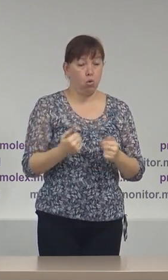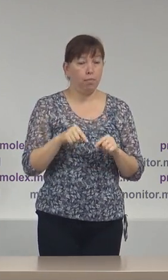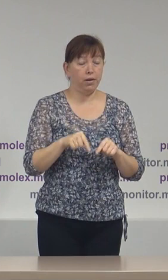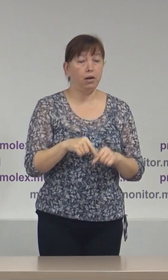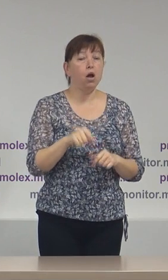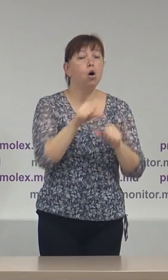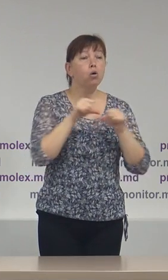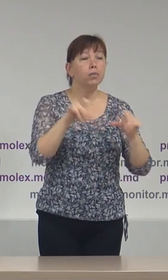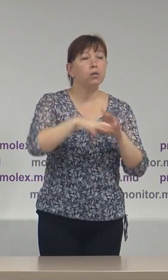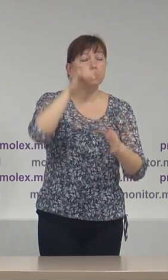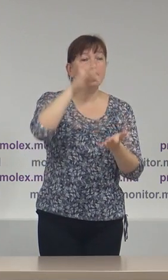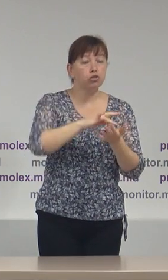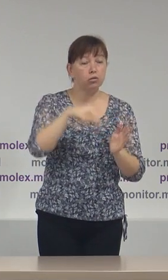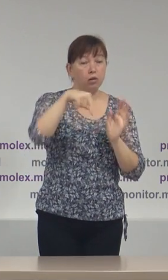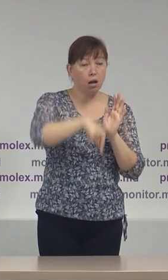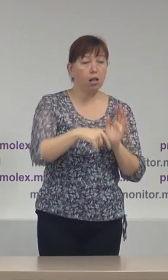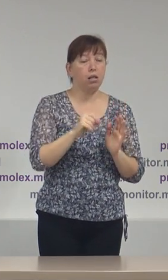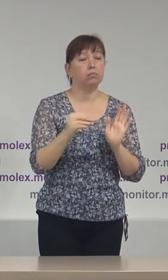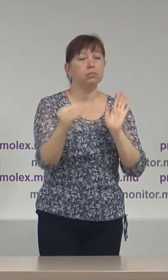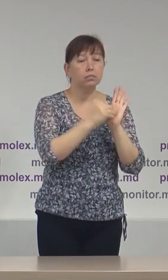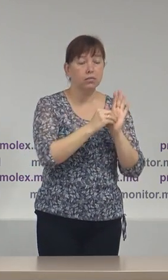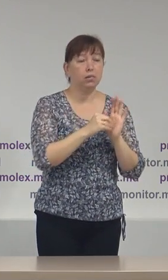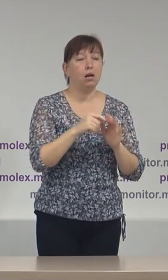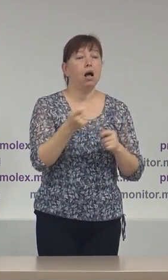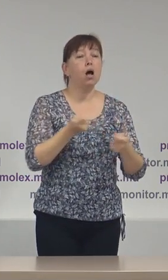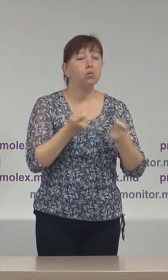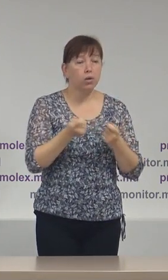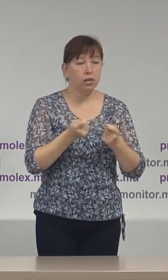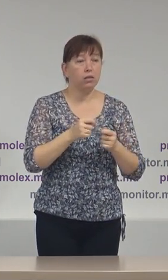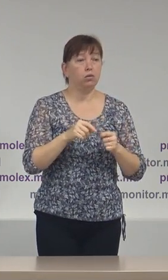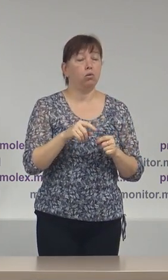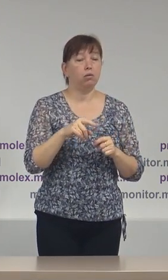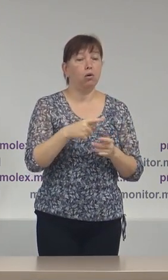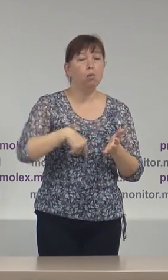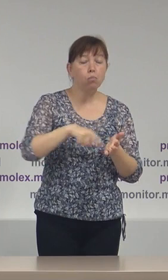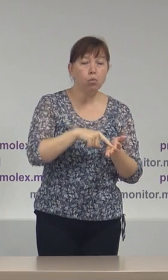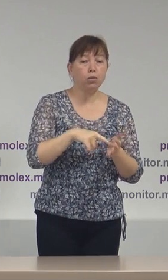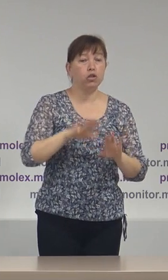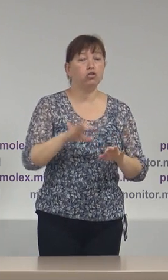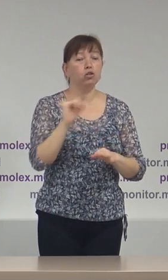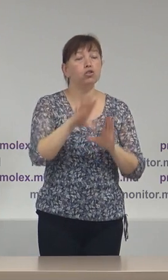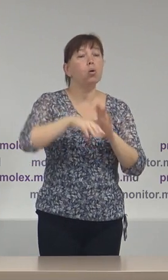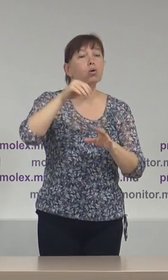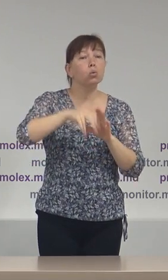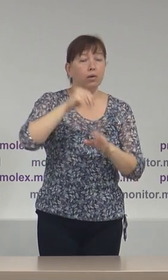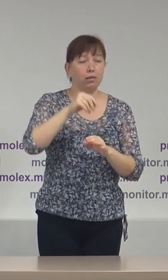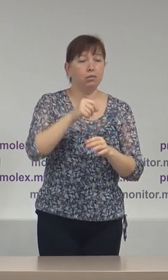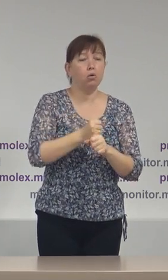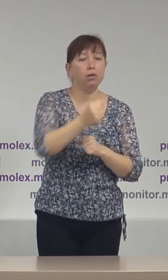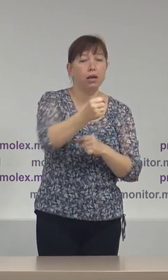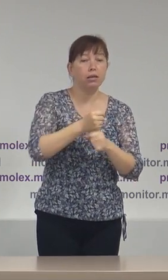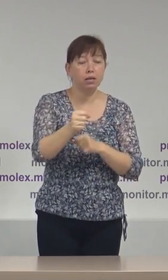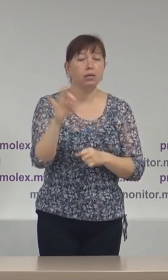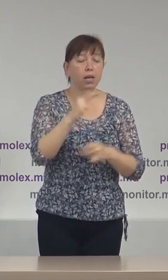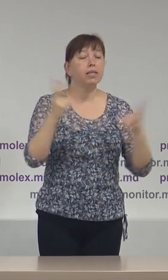Comisia Electorală Centrală are amintit atât autorităților publice cât și concurenților electorali despre necesitatea